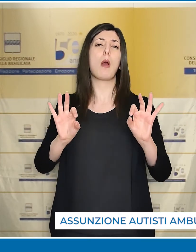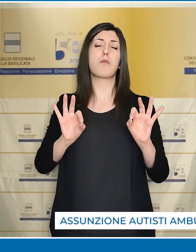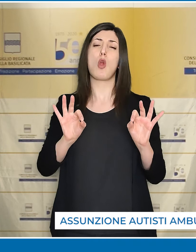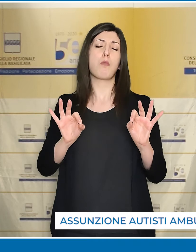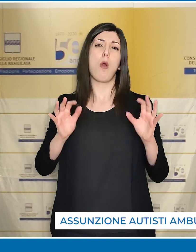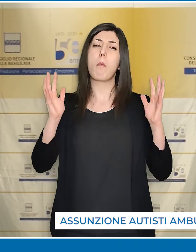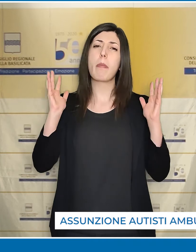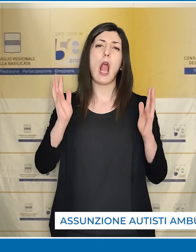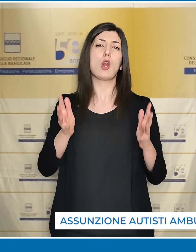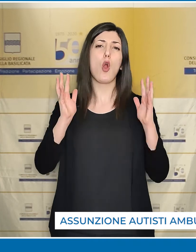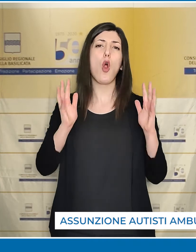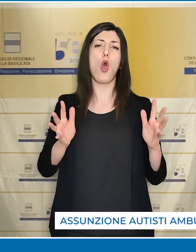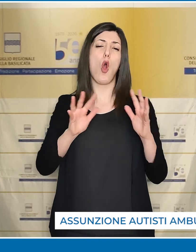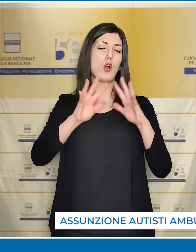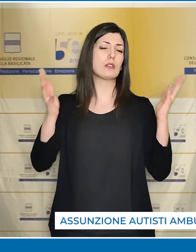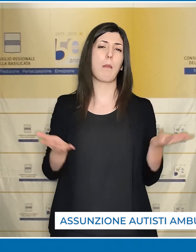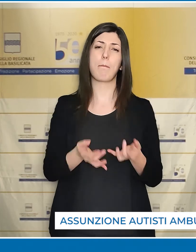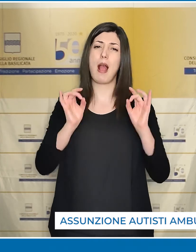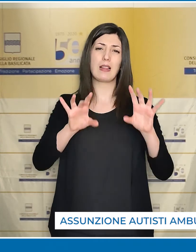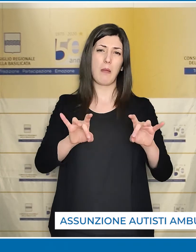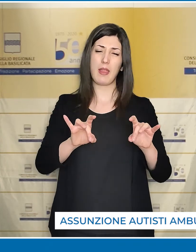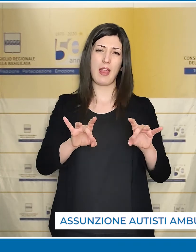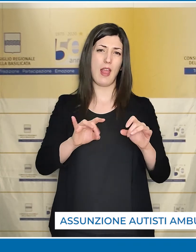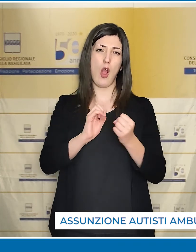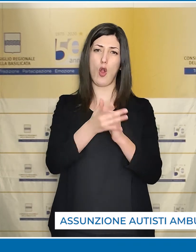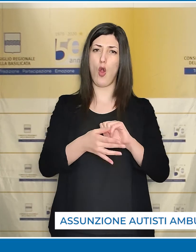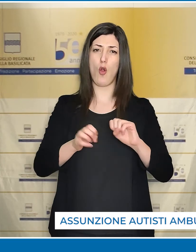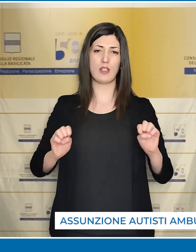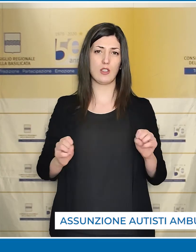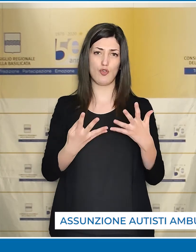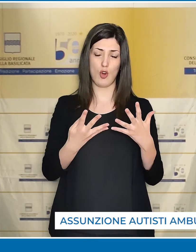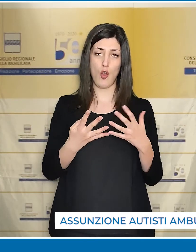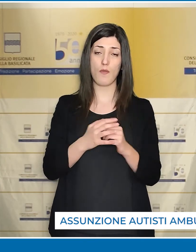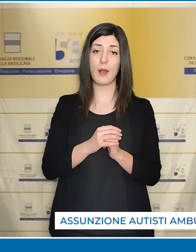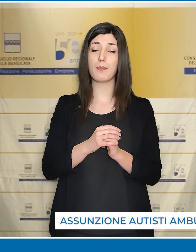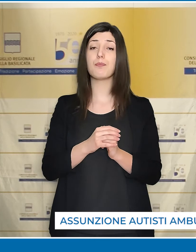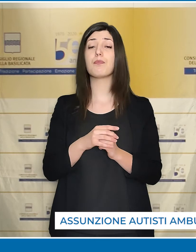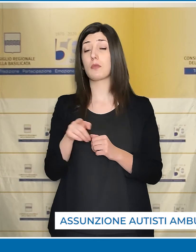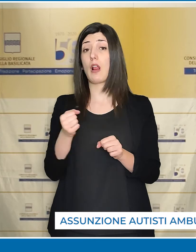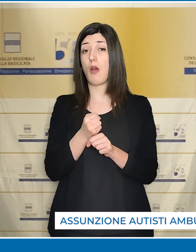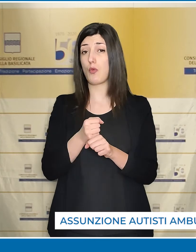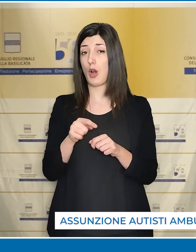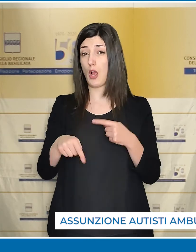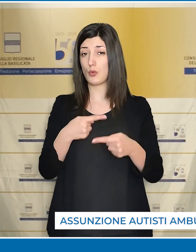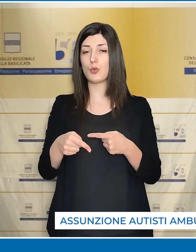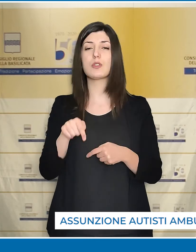durante la fase più pericolosa della pandemia da Covid-19.